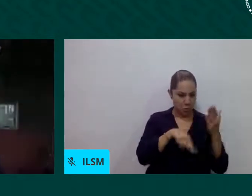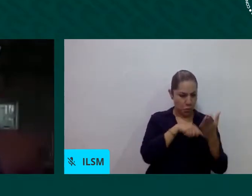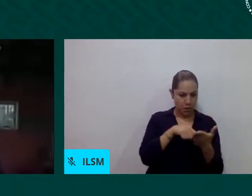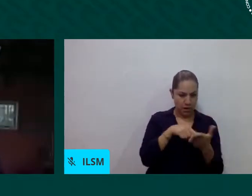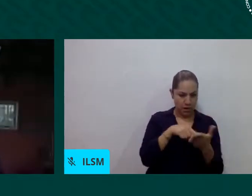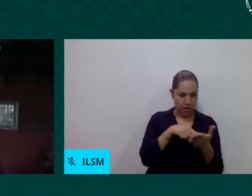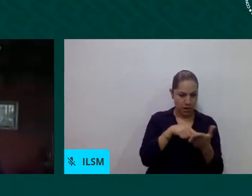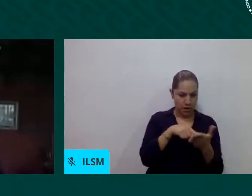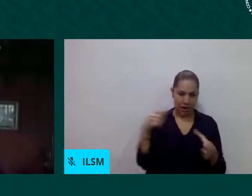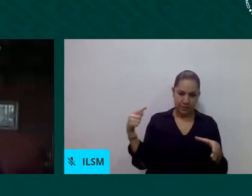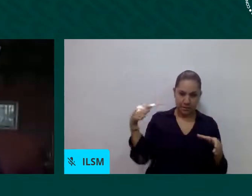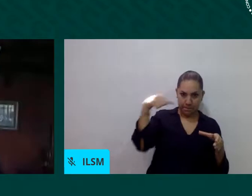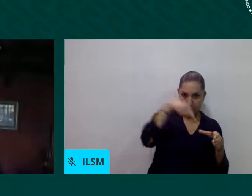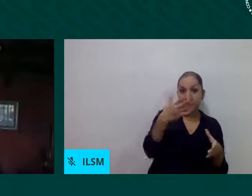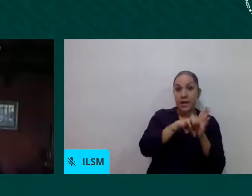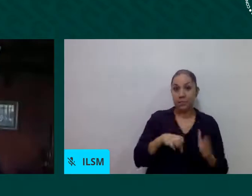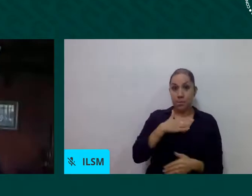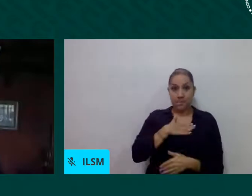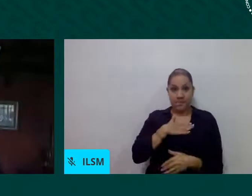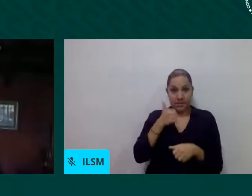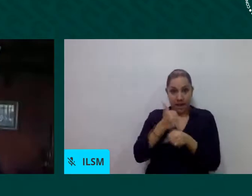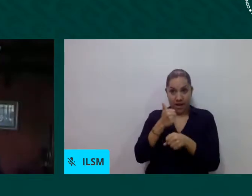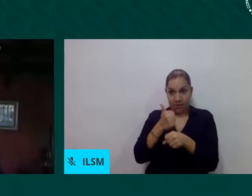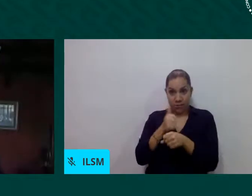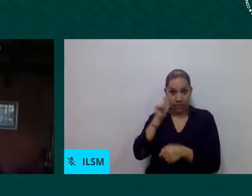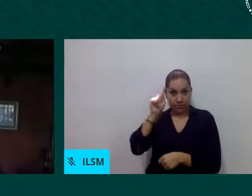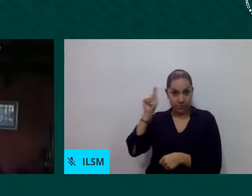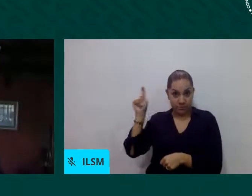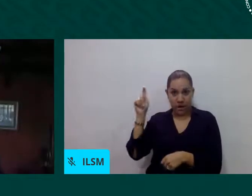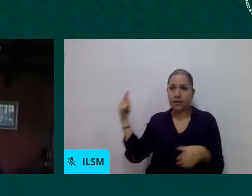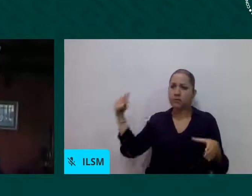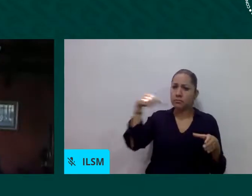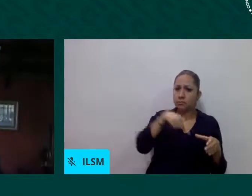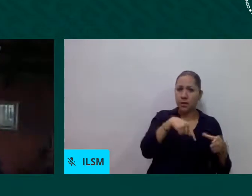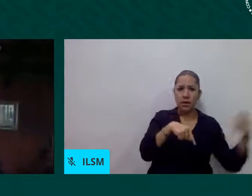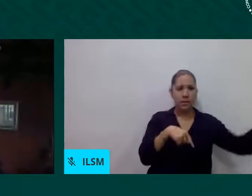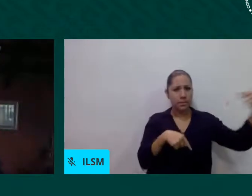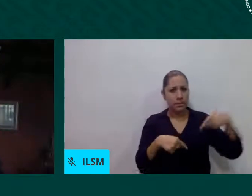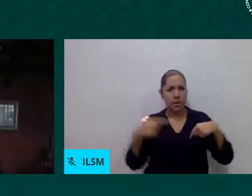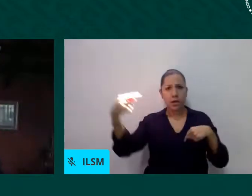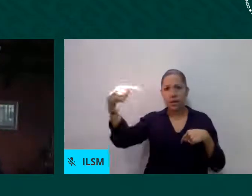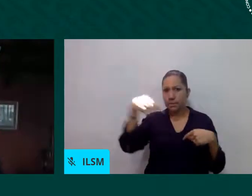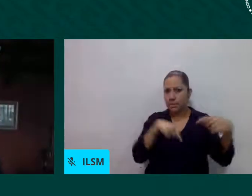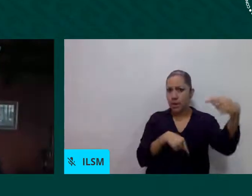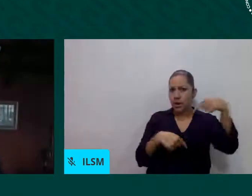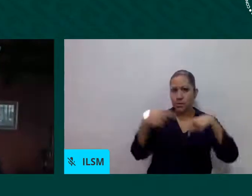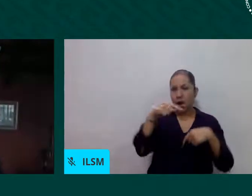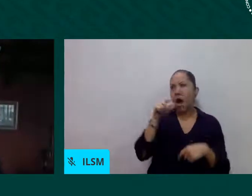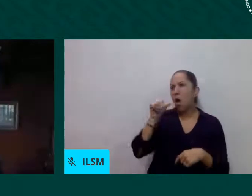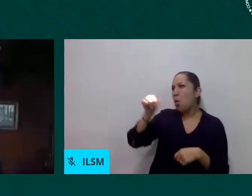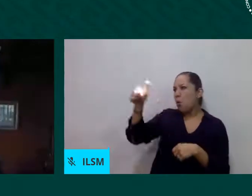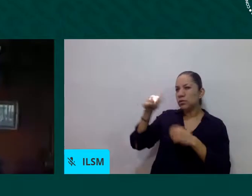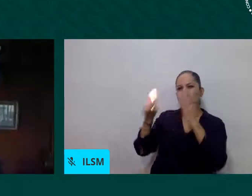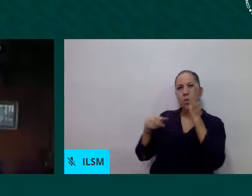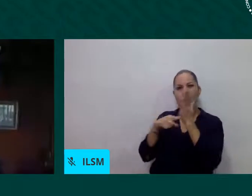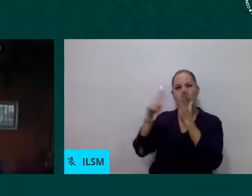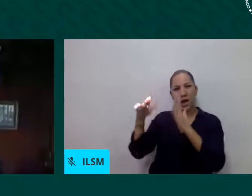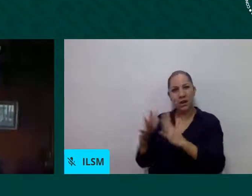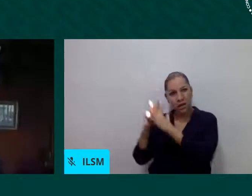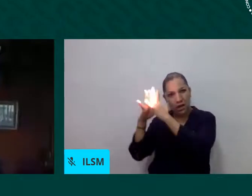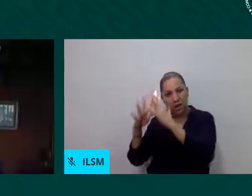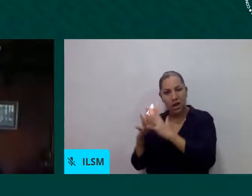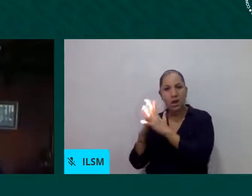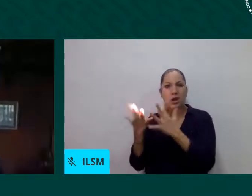vida, o bien salían por cuestiones de la guerra o por cuestiones de hambre o catástrofe, pero Argentina